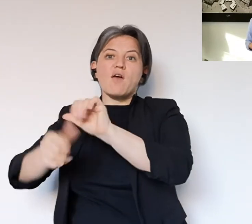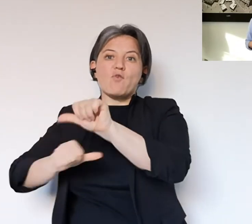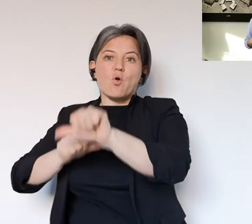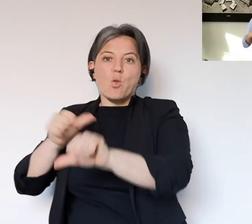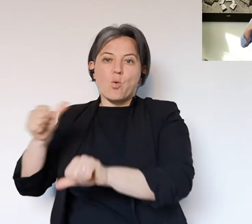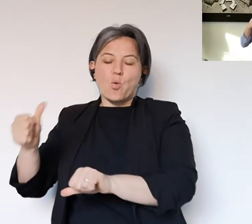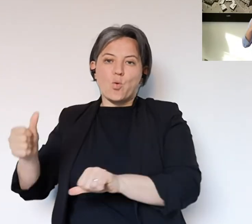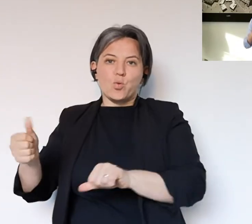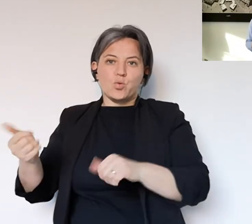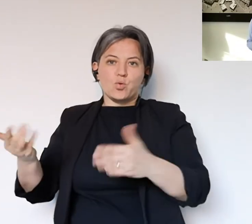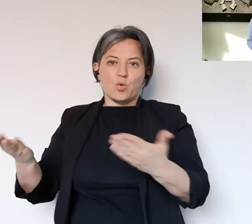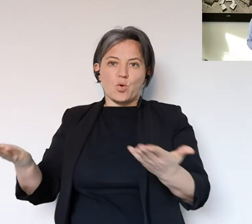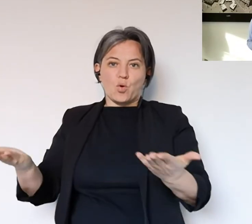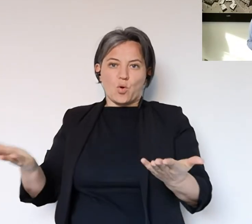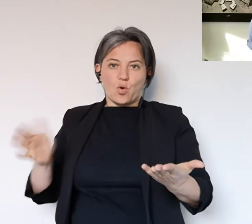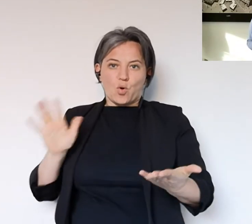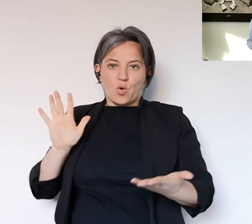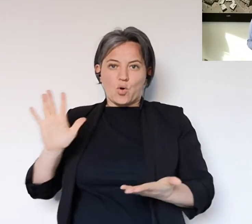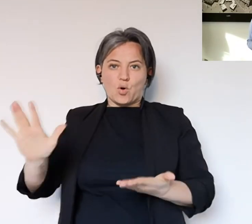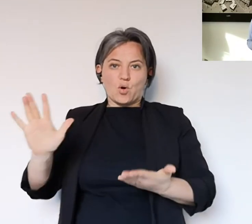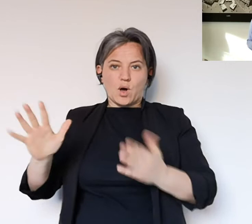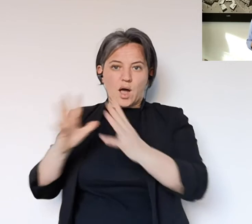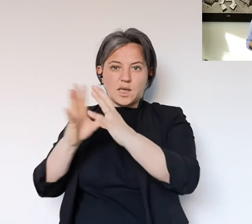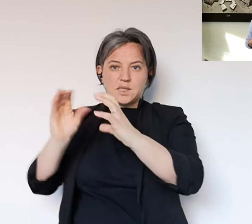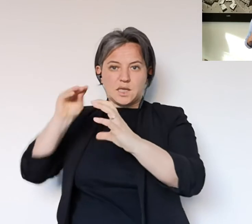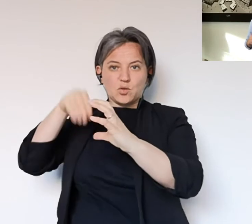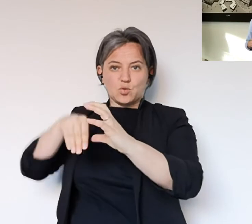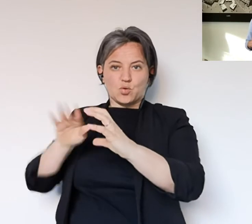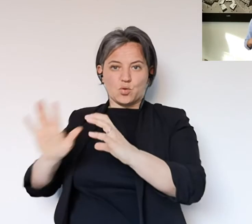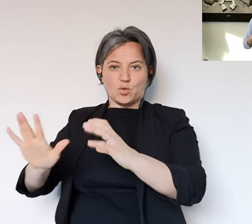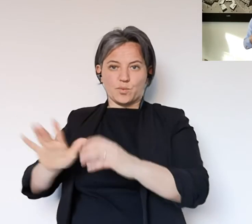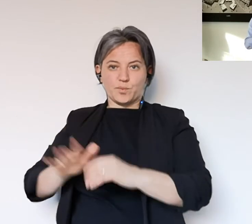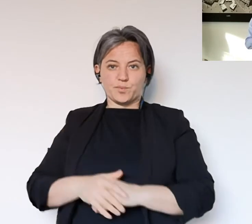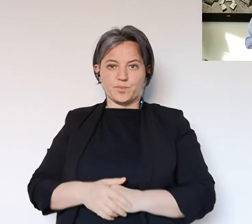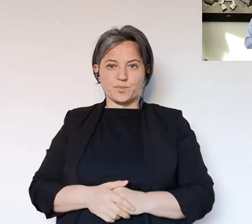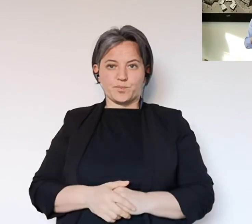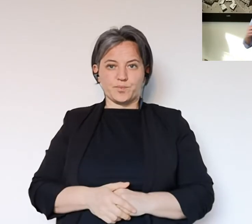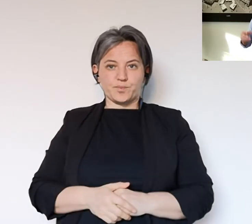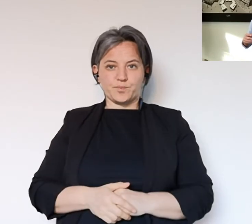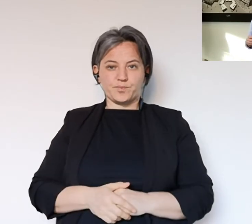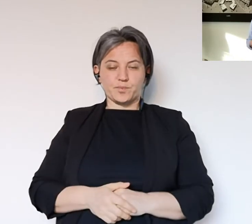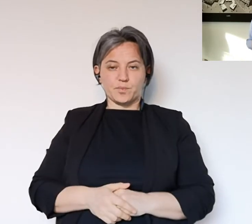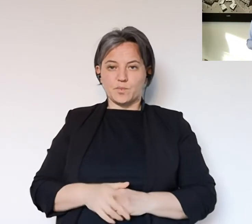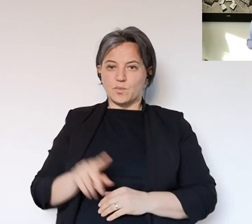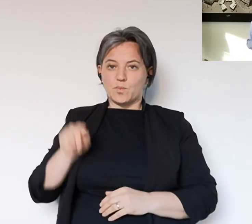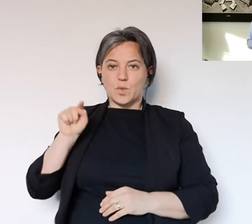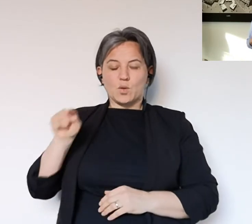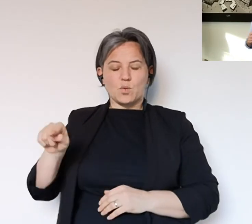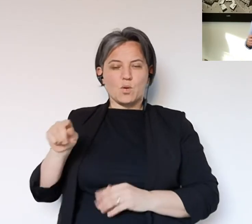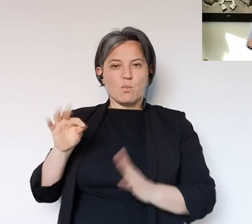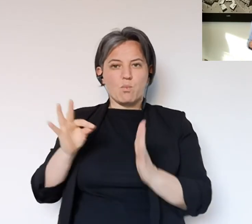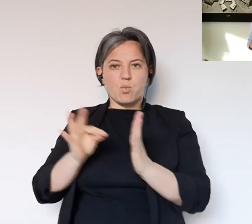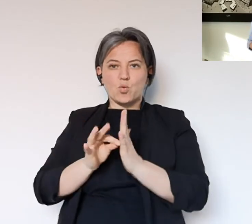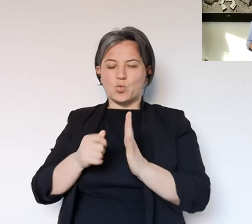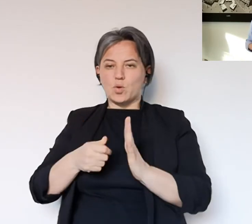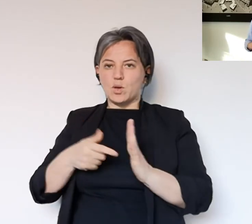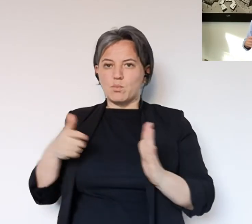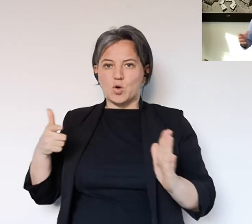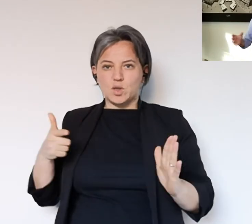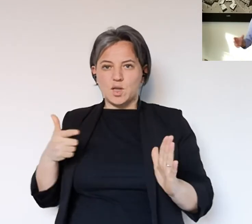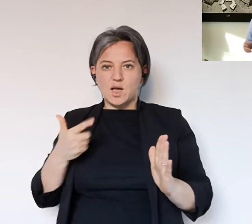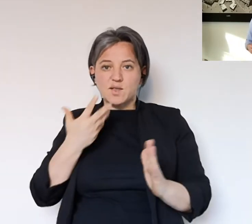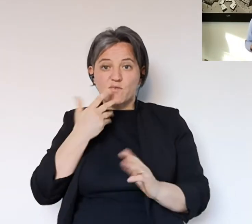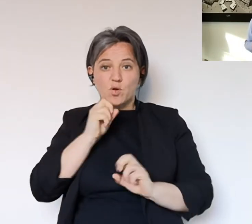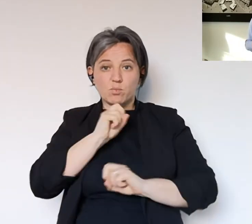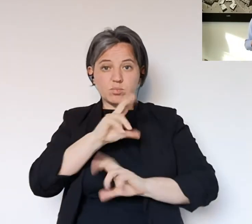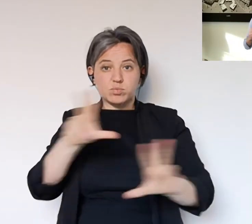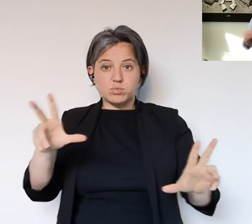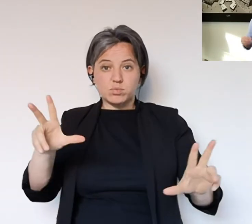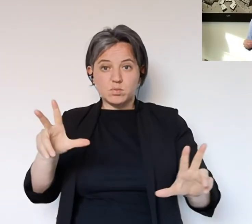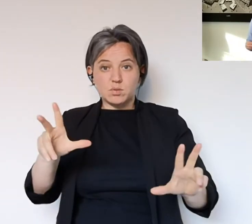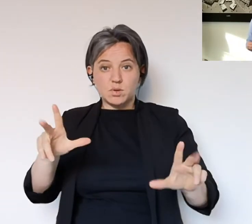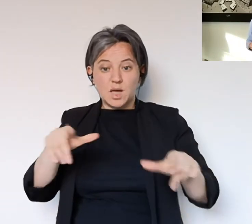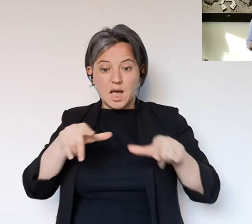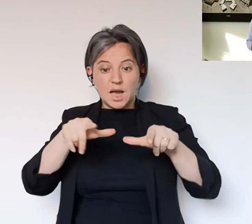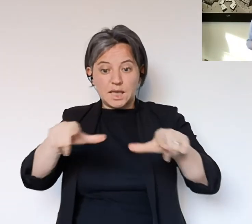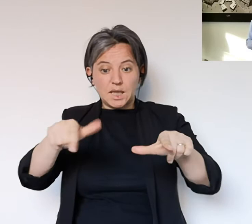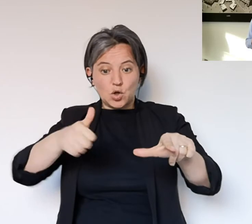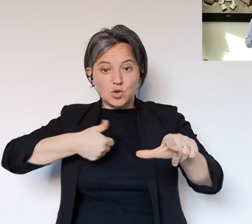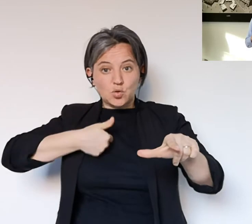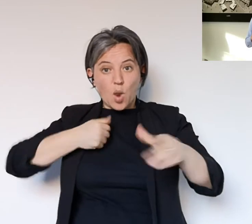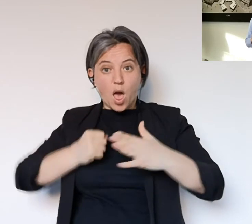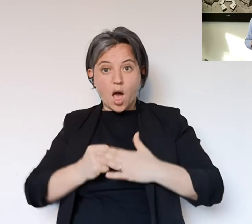legati alla, diciamo così, evoluzione lavorativa delle proprie imprese. Questo è l'elemento